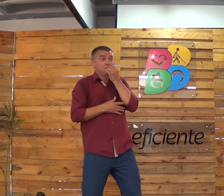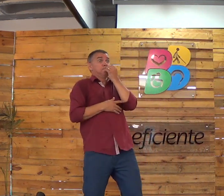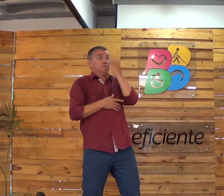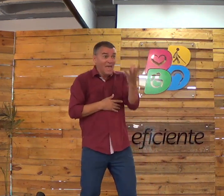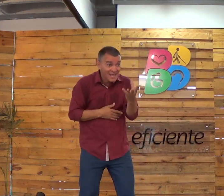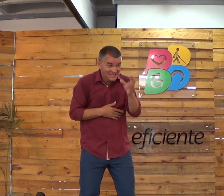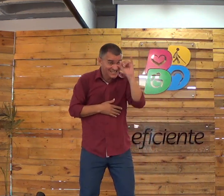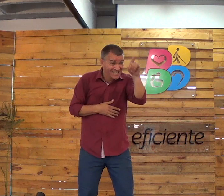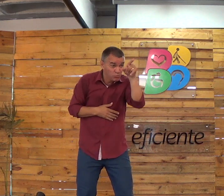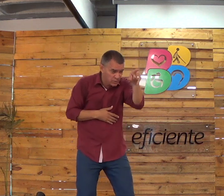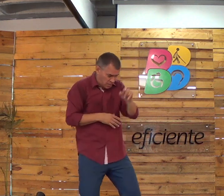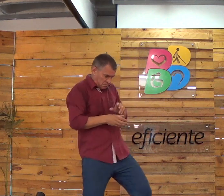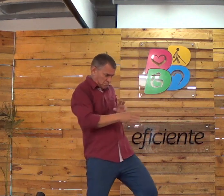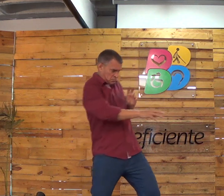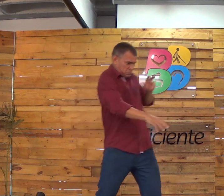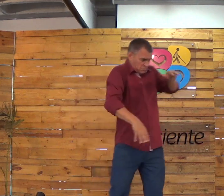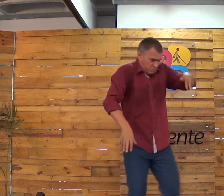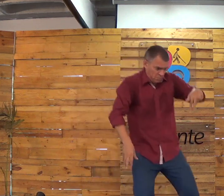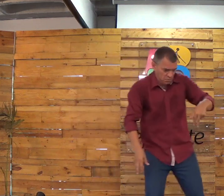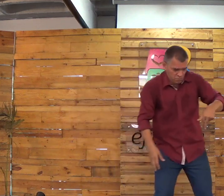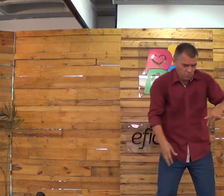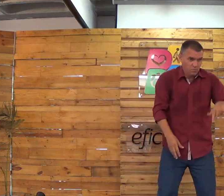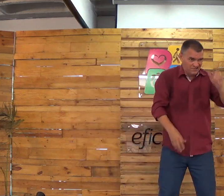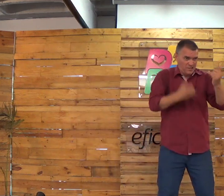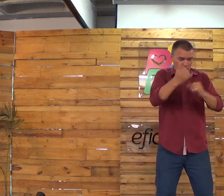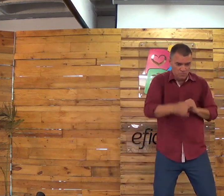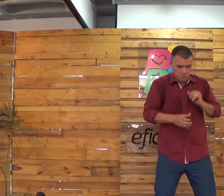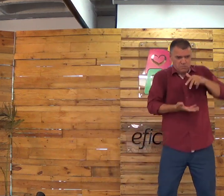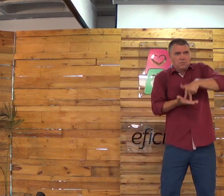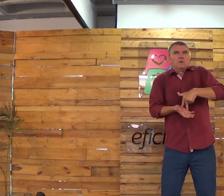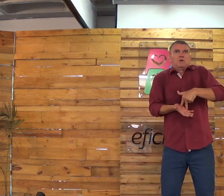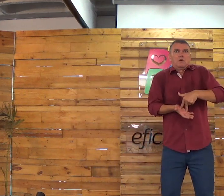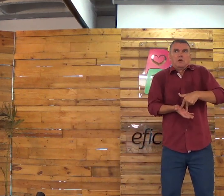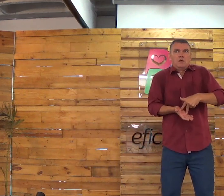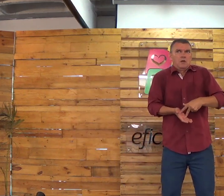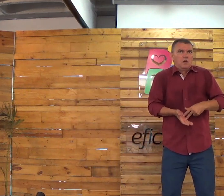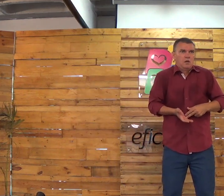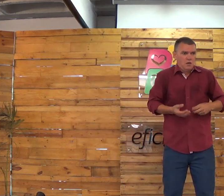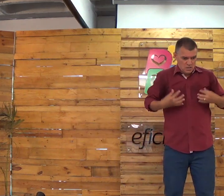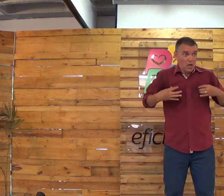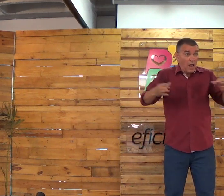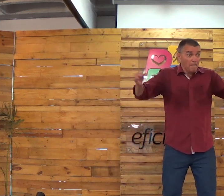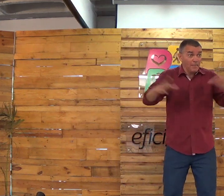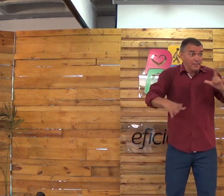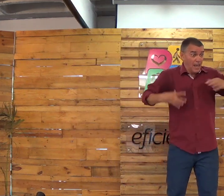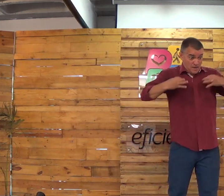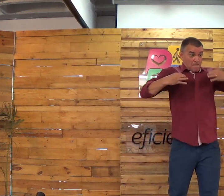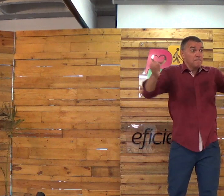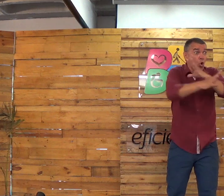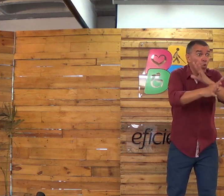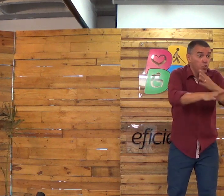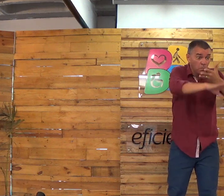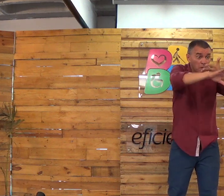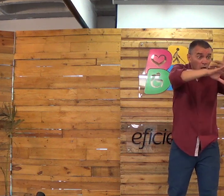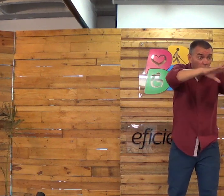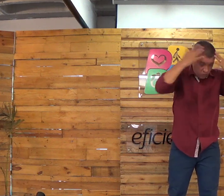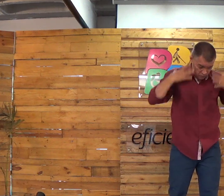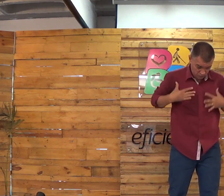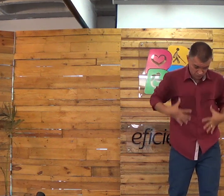Eu vou usar a palavra bem. Né? Se você se levantar, Sair do seu corpo. E se a